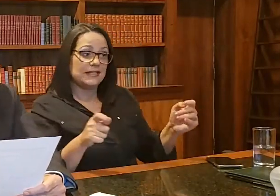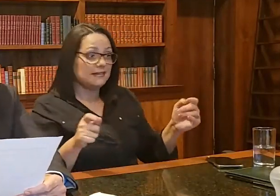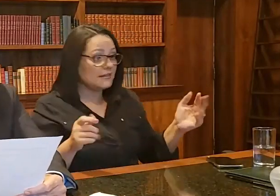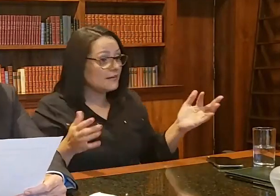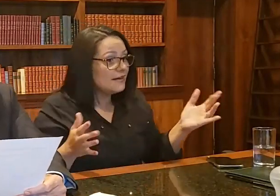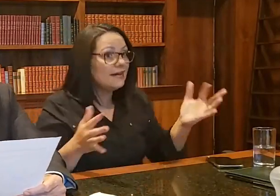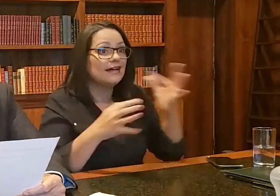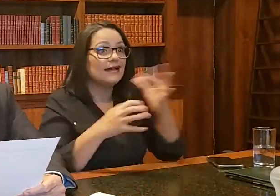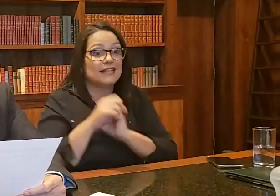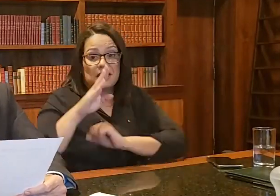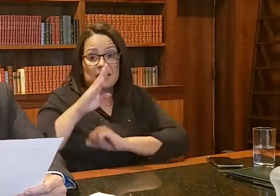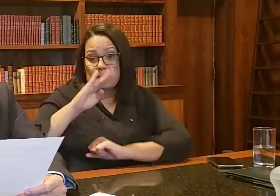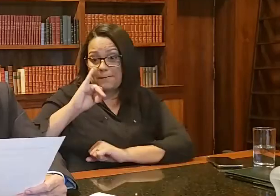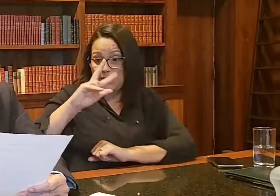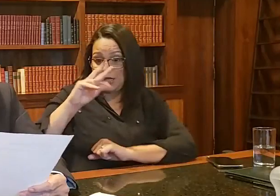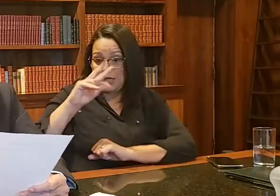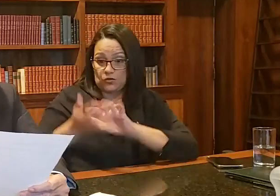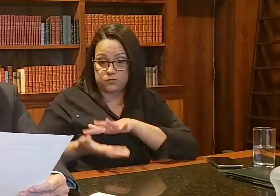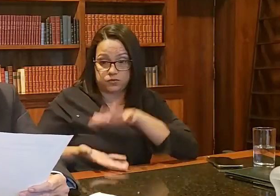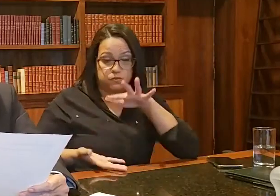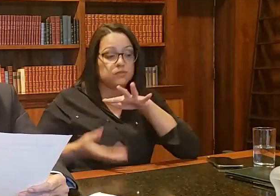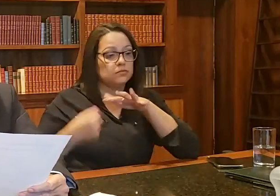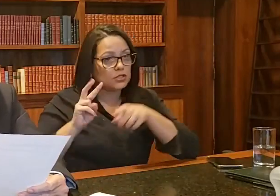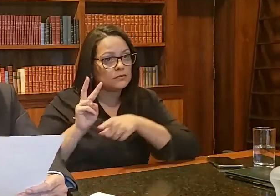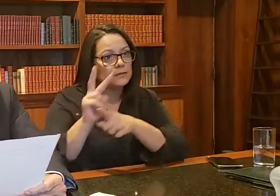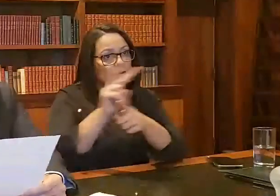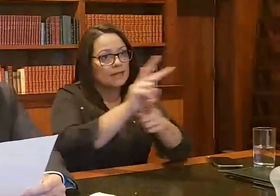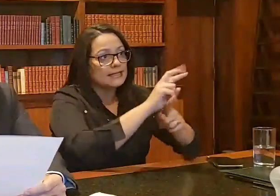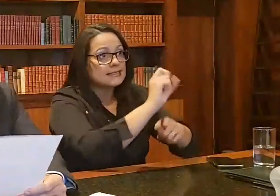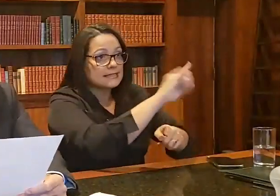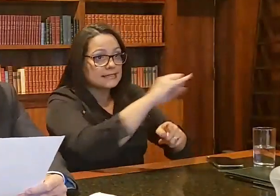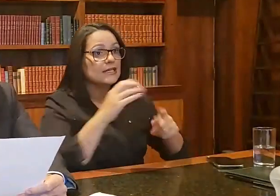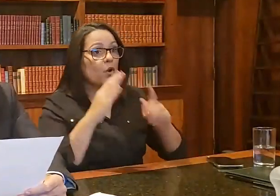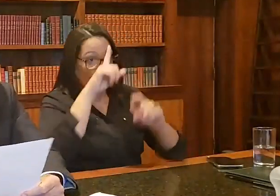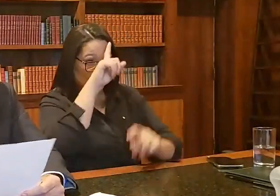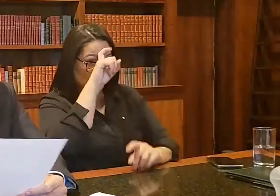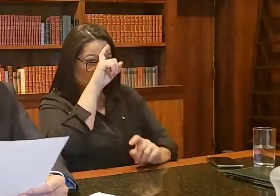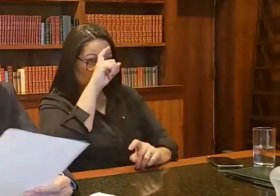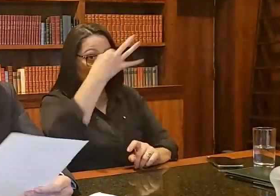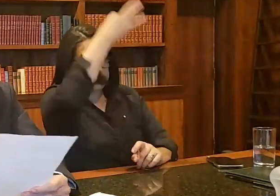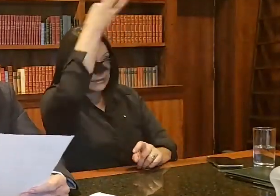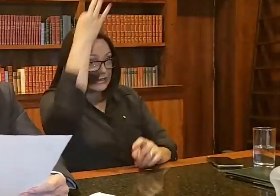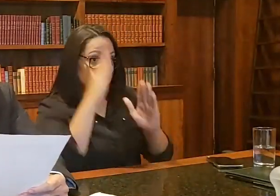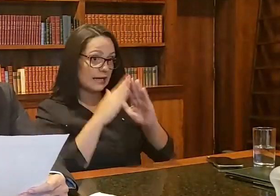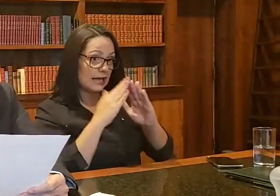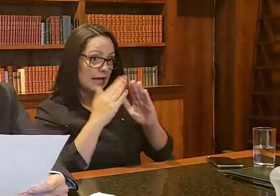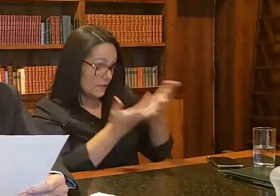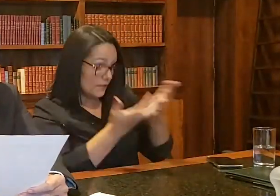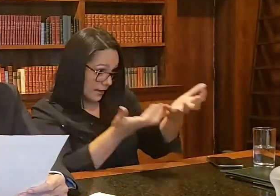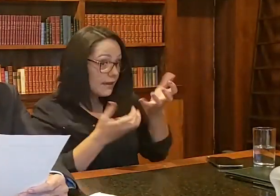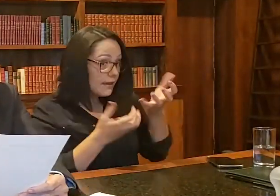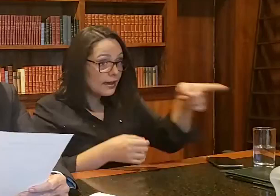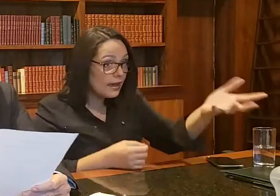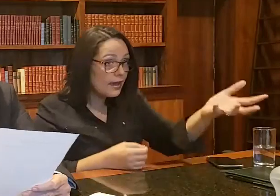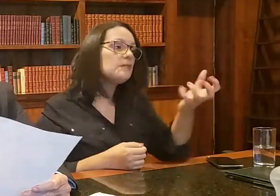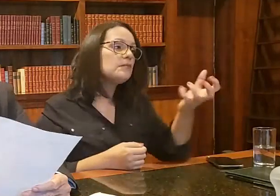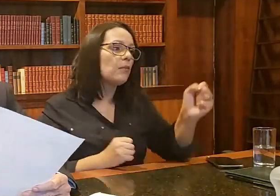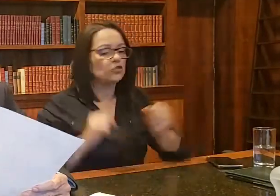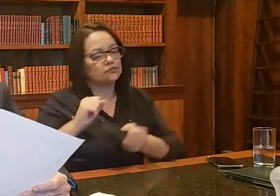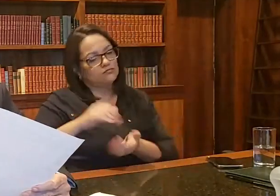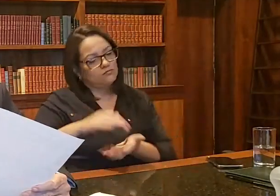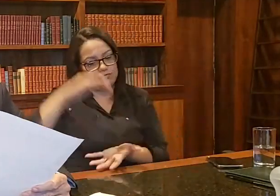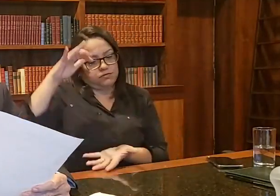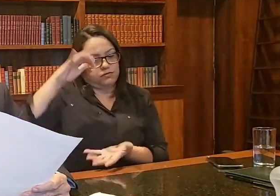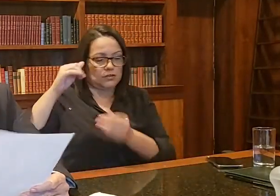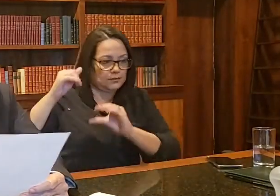estão à disposição, caso a Santa Casa sim o deseje, porque é um endividamento, está à disposição das